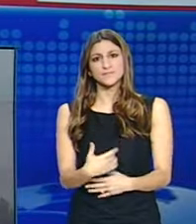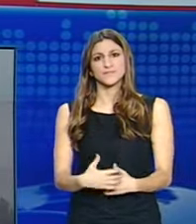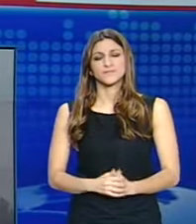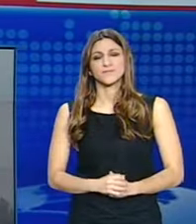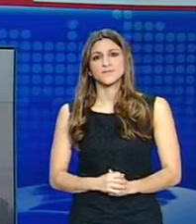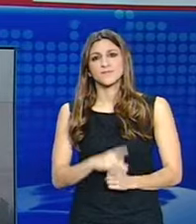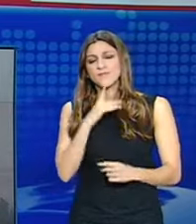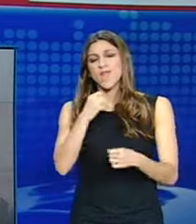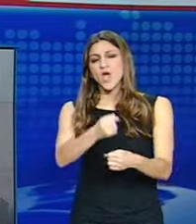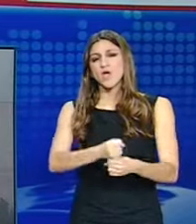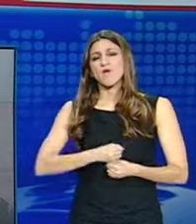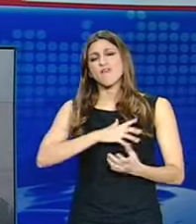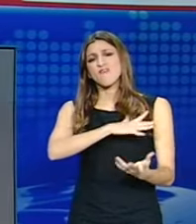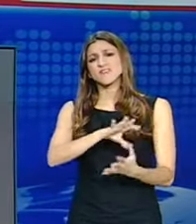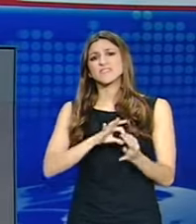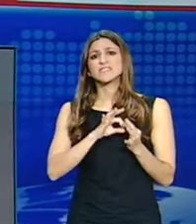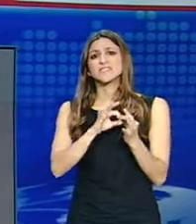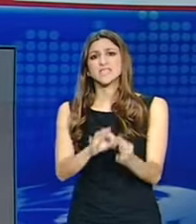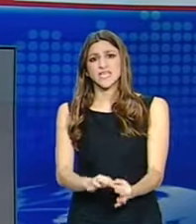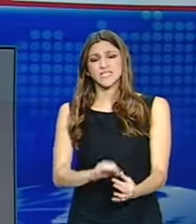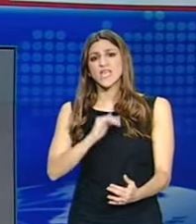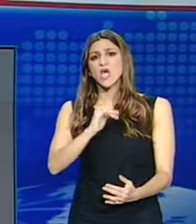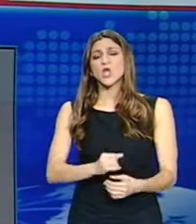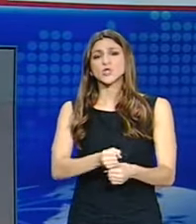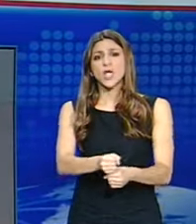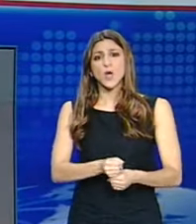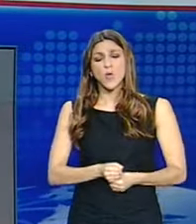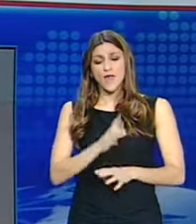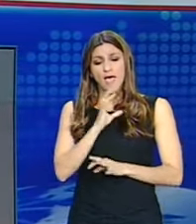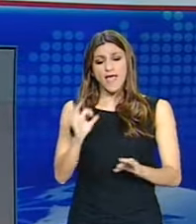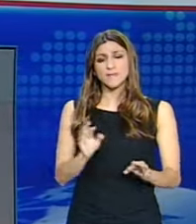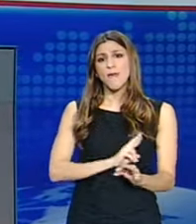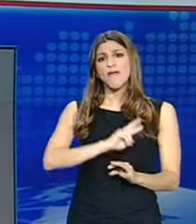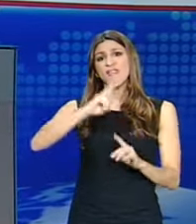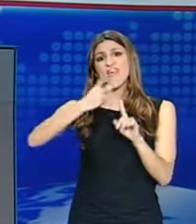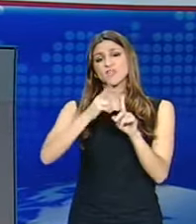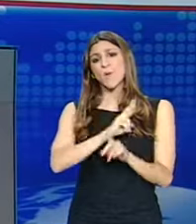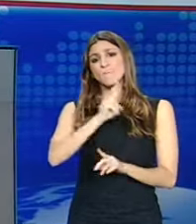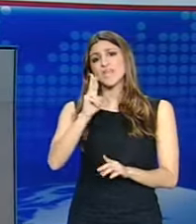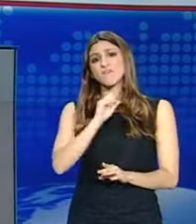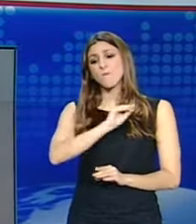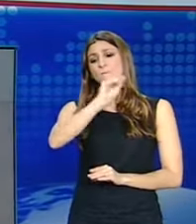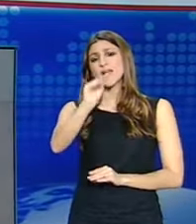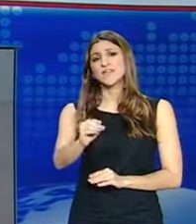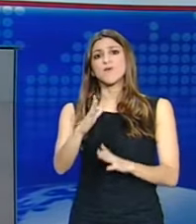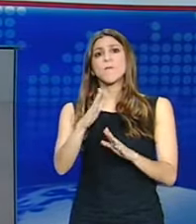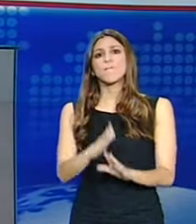Χερσόνησο. Η Βόρεια Κορέα μετέφερε και δεύτερο πύραυλο μεσαίου βελινεκού στην Ανατολική Ακτή της και το τοποθέτησε σε κινητό εκτοξευτήρα όπως